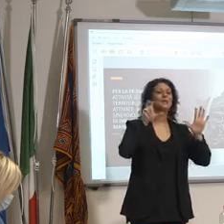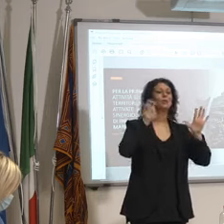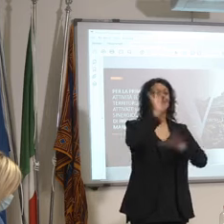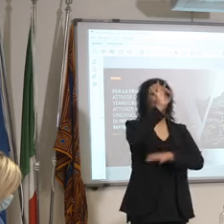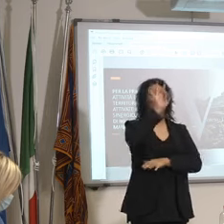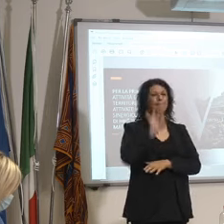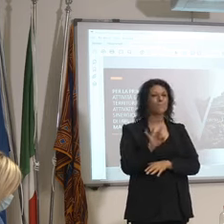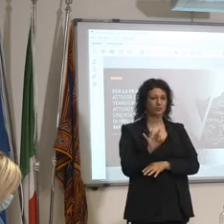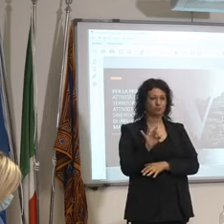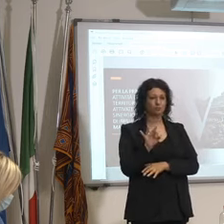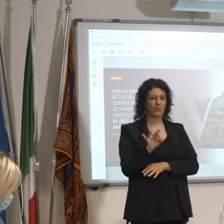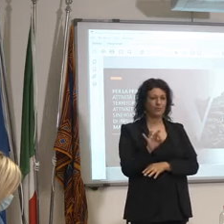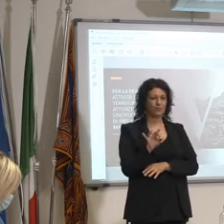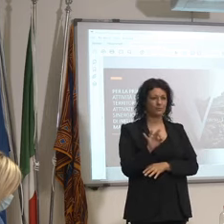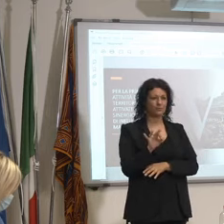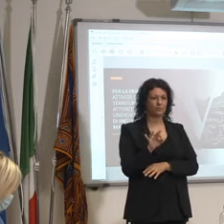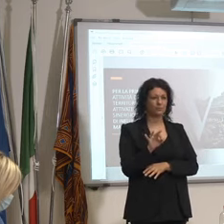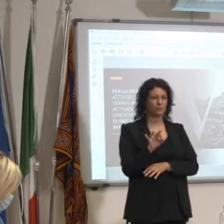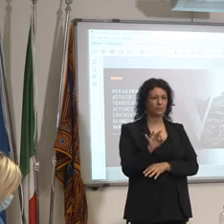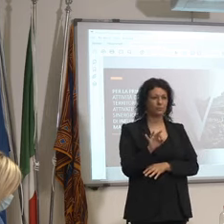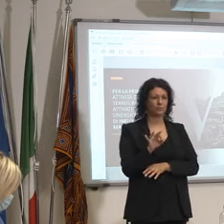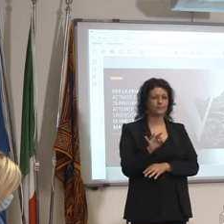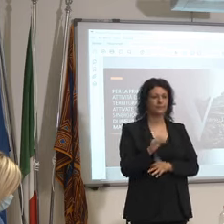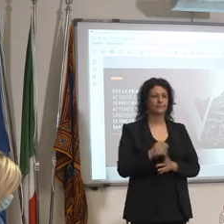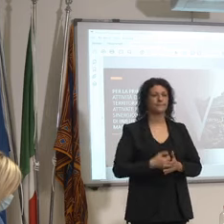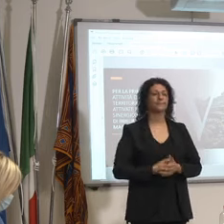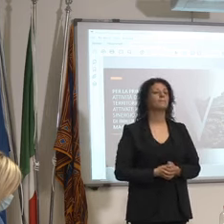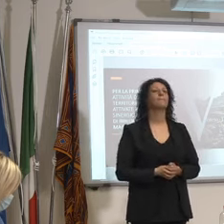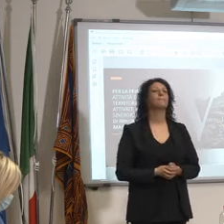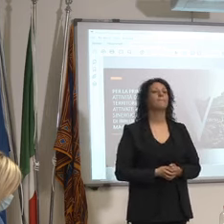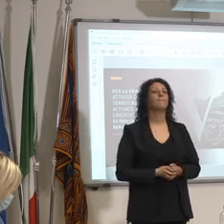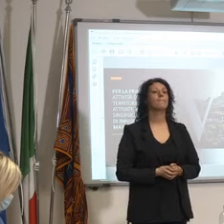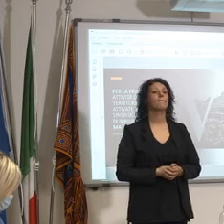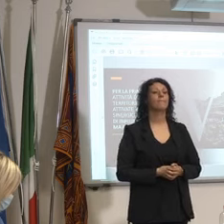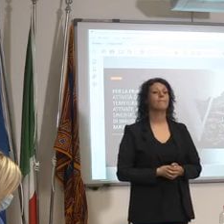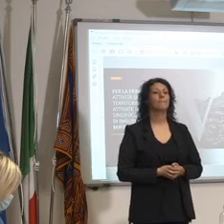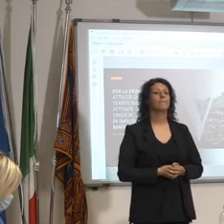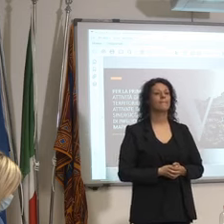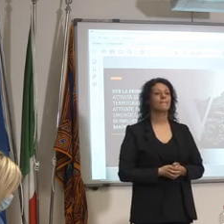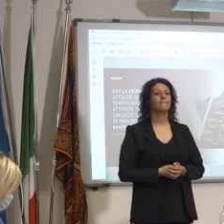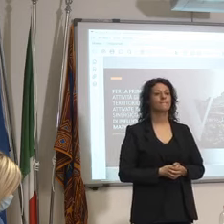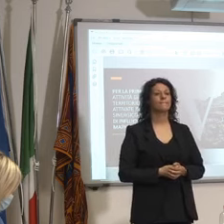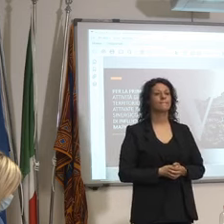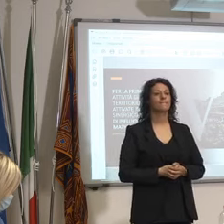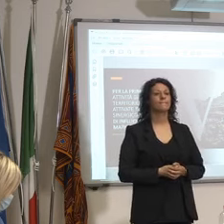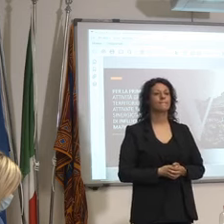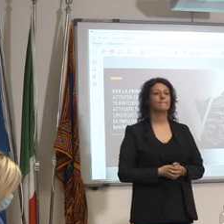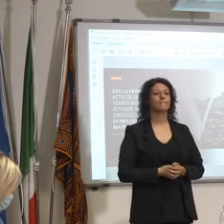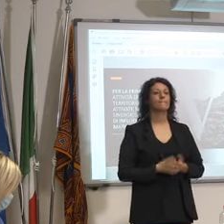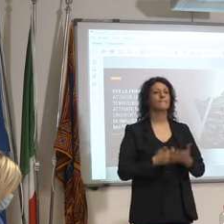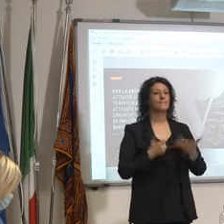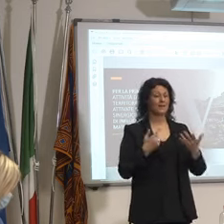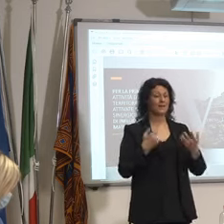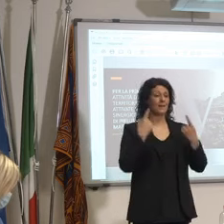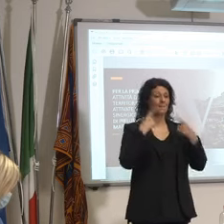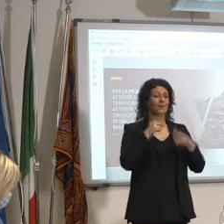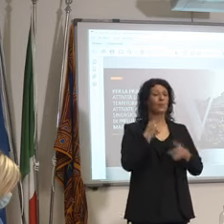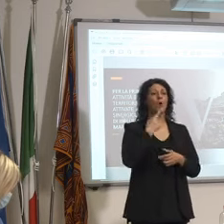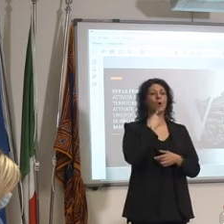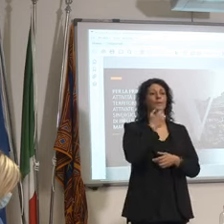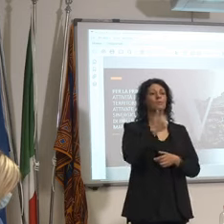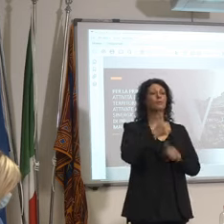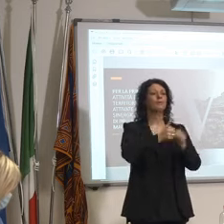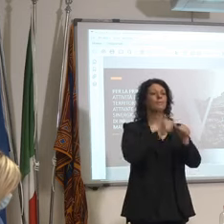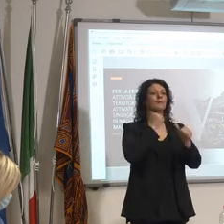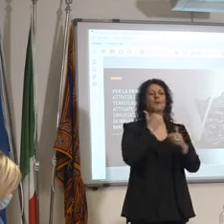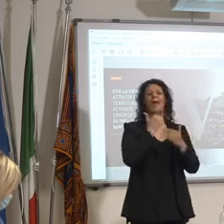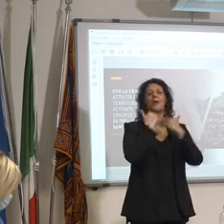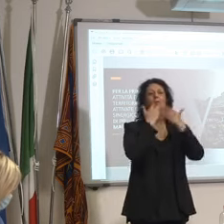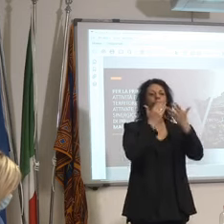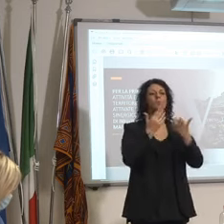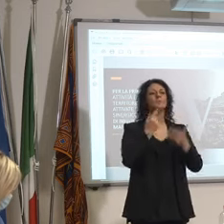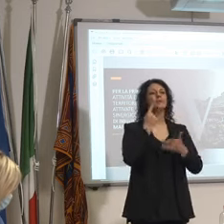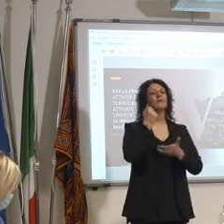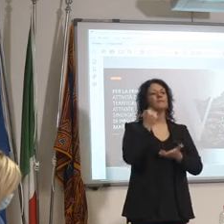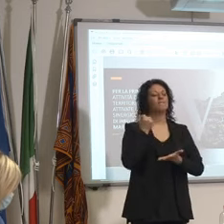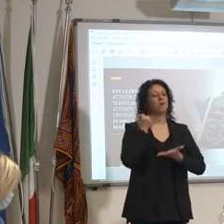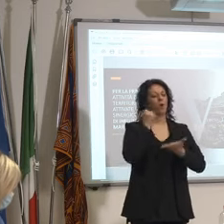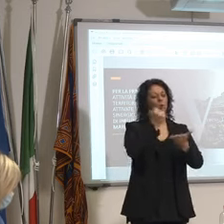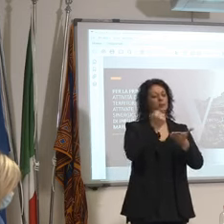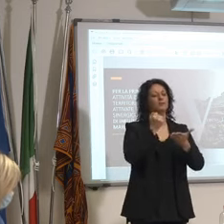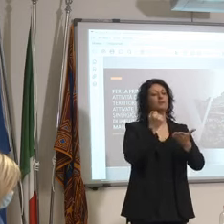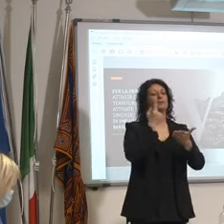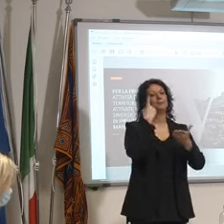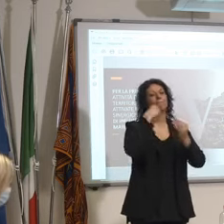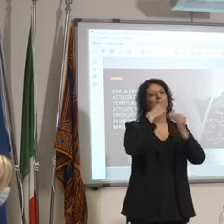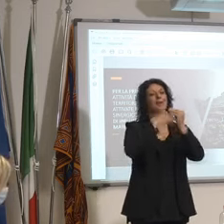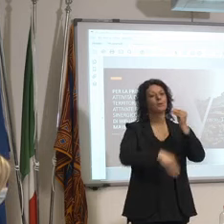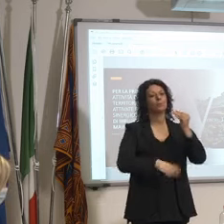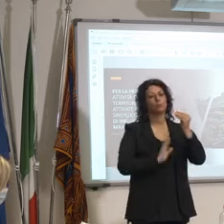ecco perché abbiamo detto prima con il presidente inutile che diamo soldi a fondo perduto briciole a tutti che non producono